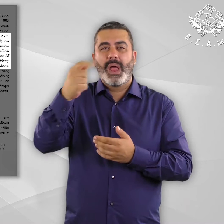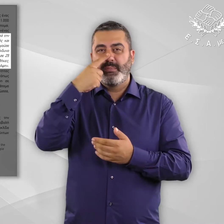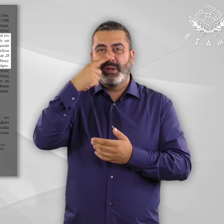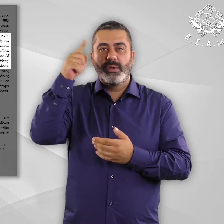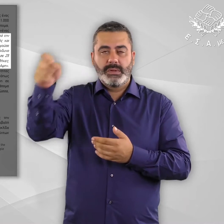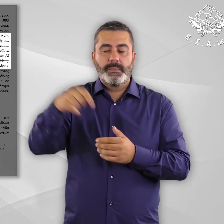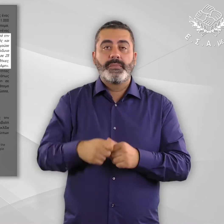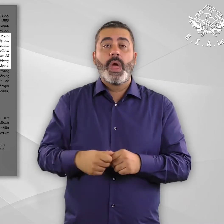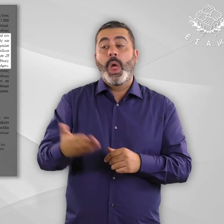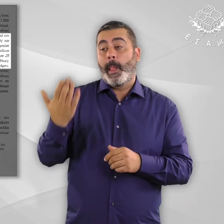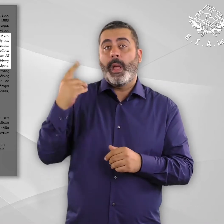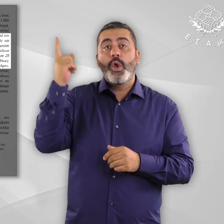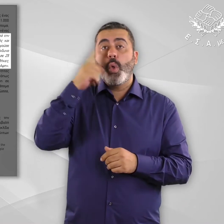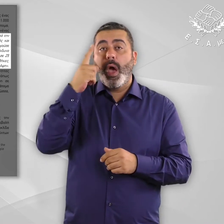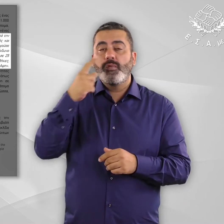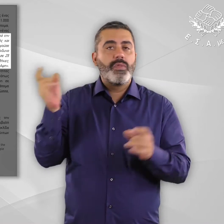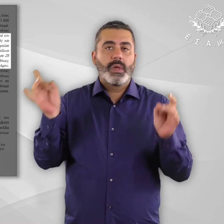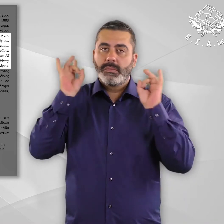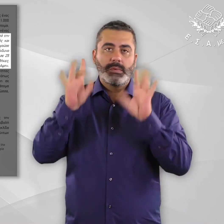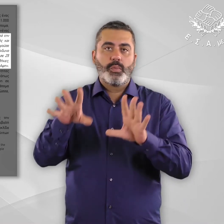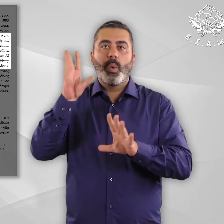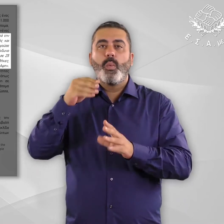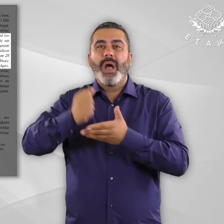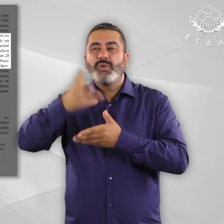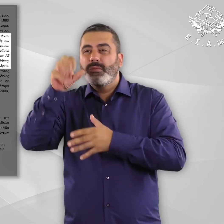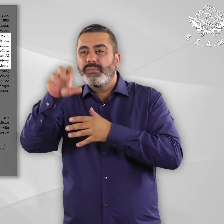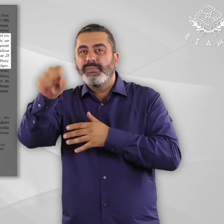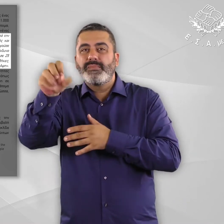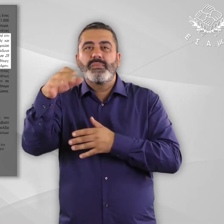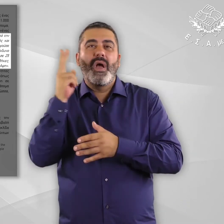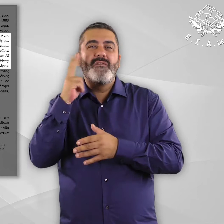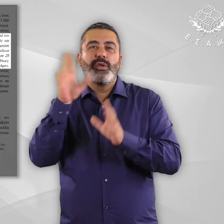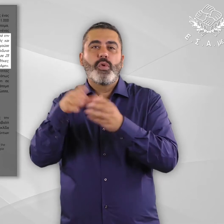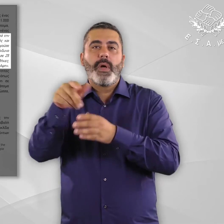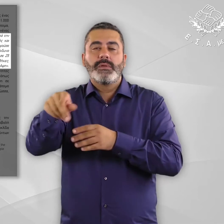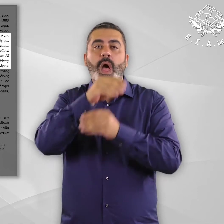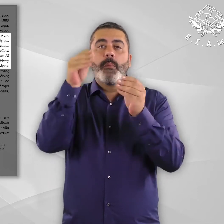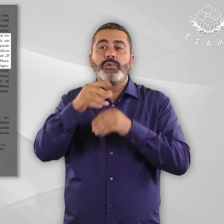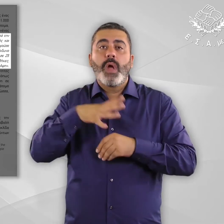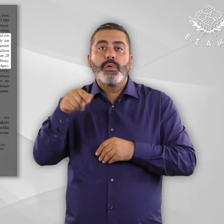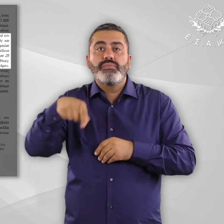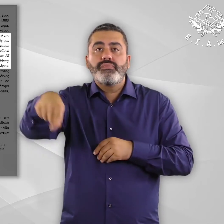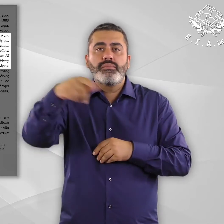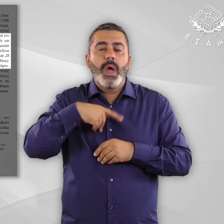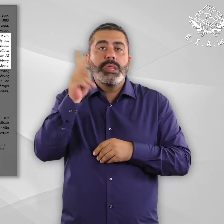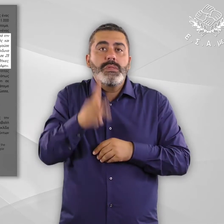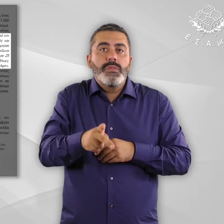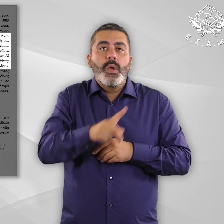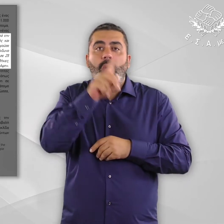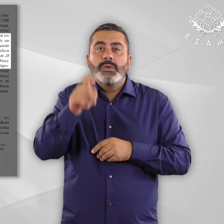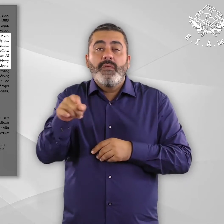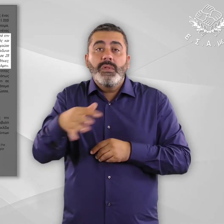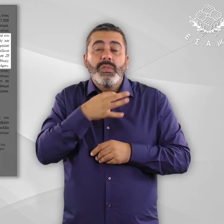λειτουργούσε η διαδικασία εντοπισμού ευάλωτων, βάζοντας σε σοβαρό κίνδυνο υγείας πρόσφυγες που δικαιούνται να μεταφερθούν μέσα σε